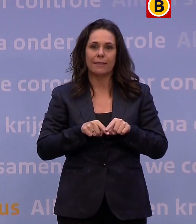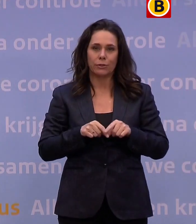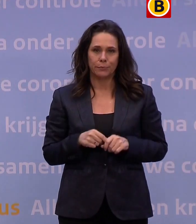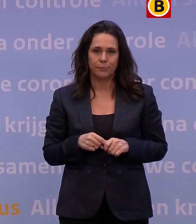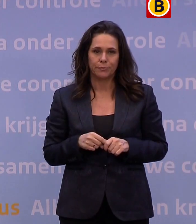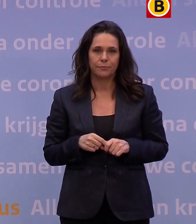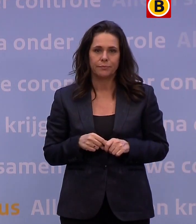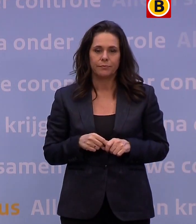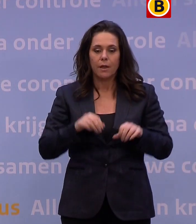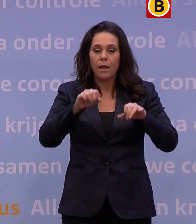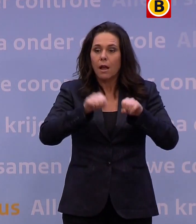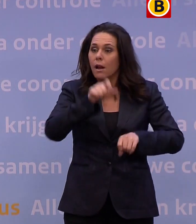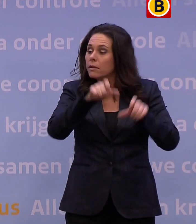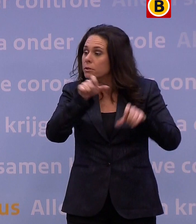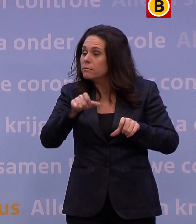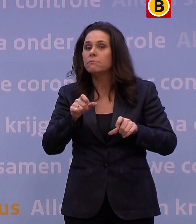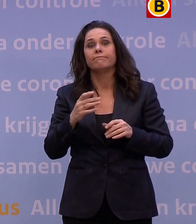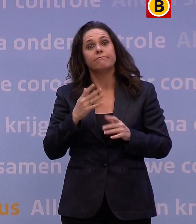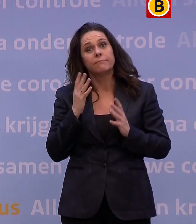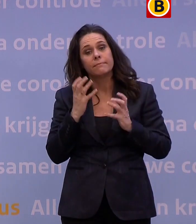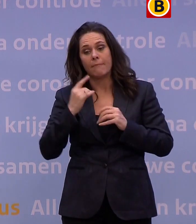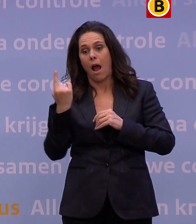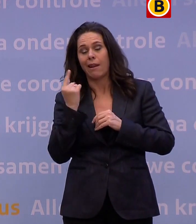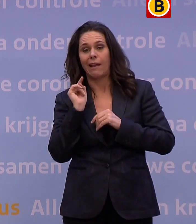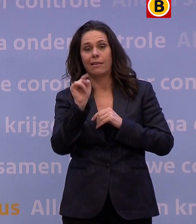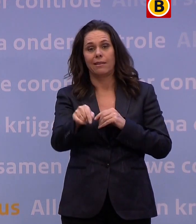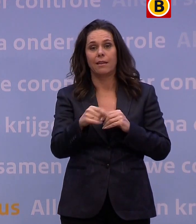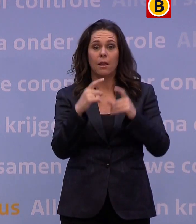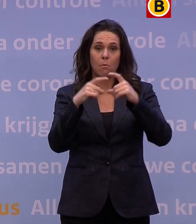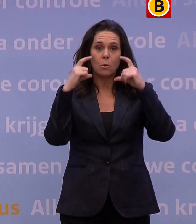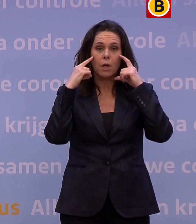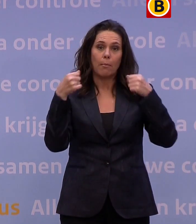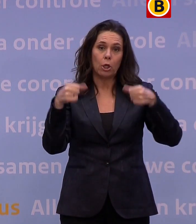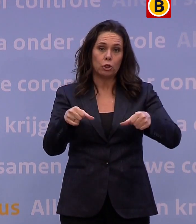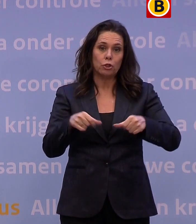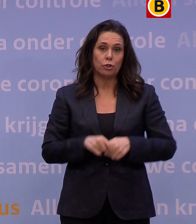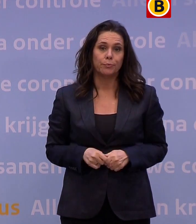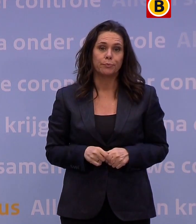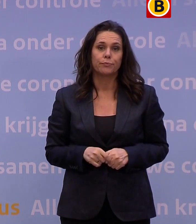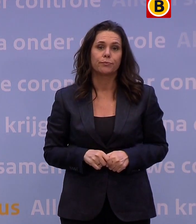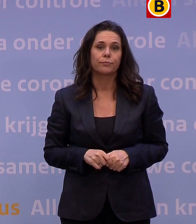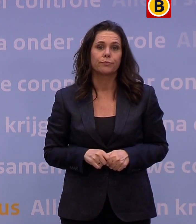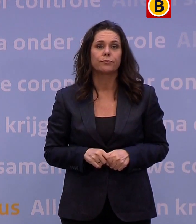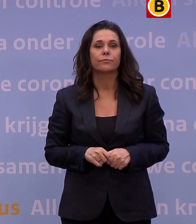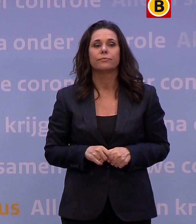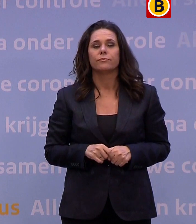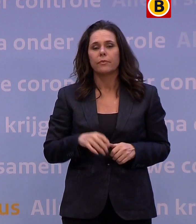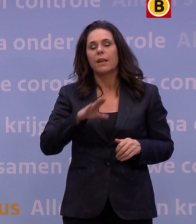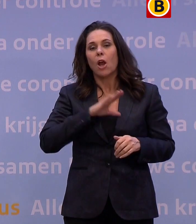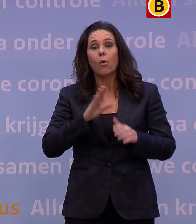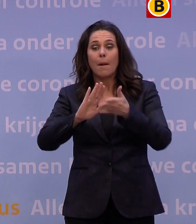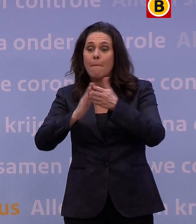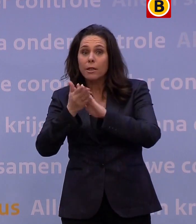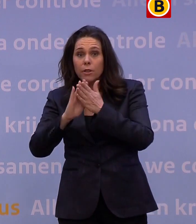Klanten komen natuurlijk zoveel mogelijk alleen en mondkapjes zijn verplicht. En ook de warenmarkten